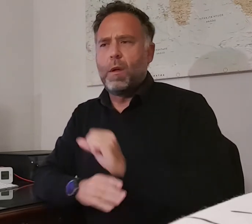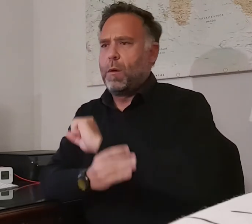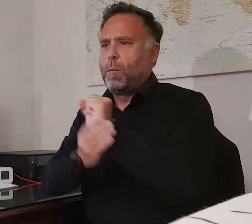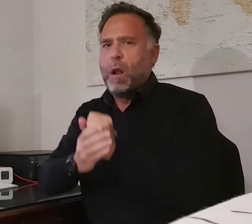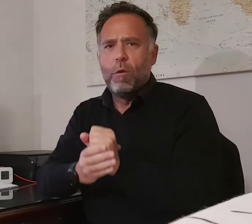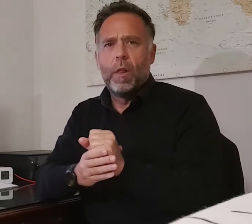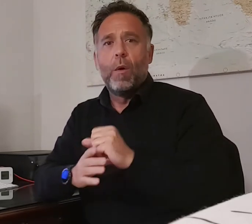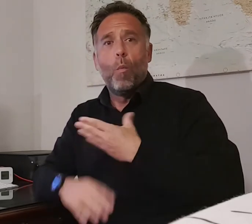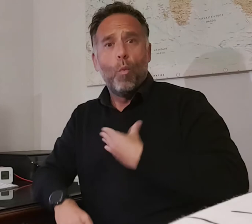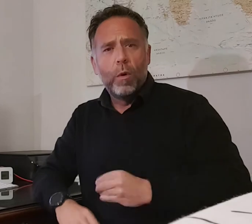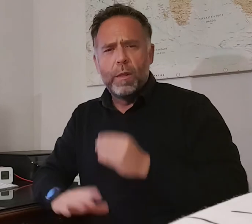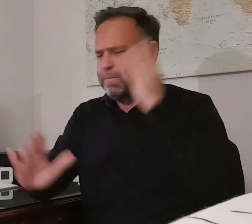en Murcia por siempre.